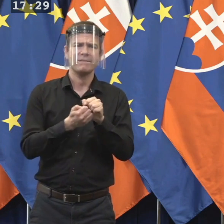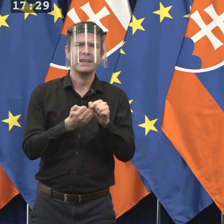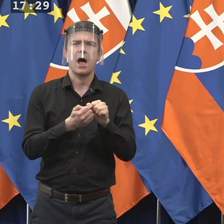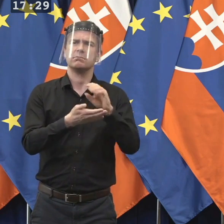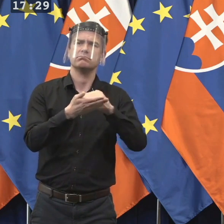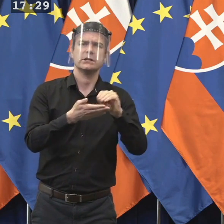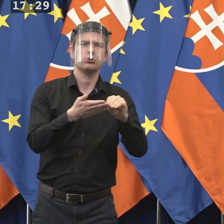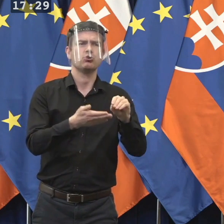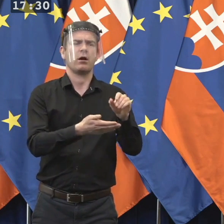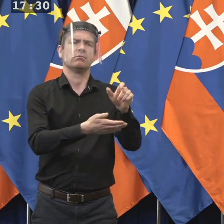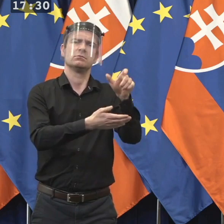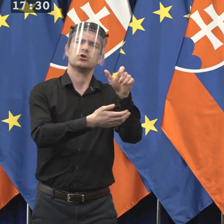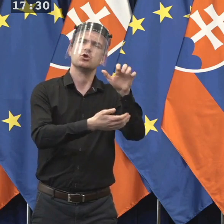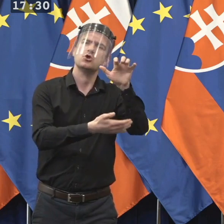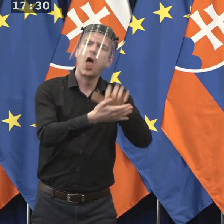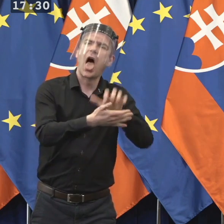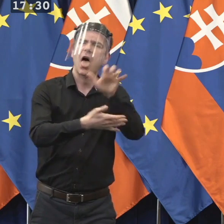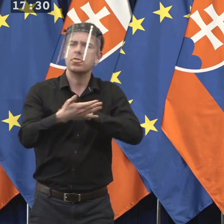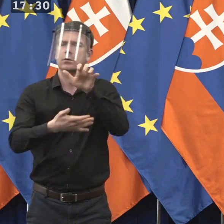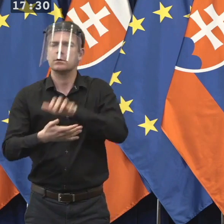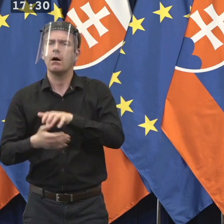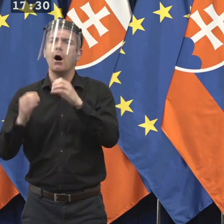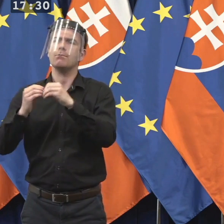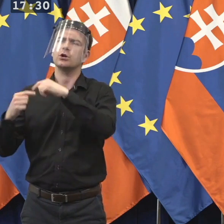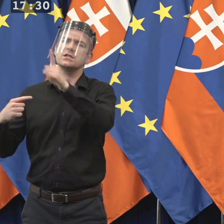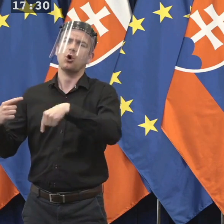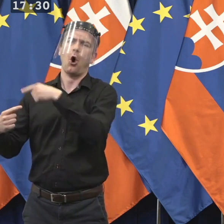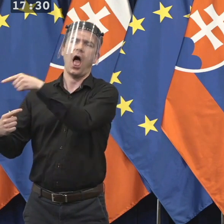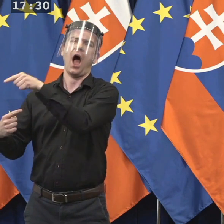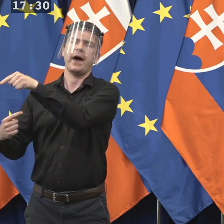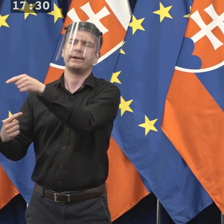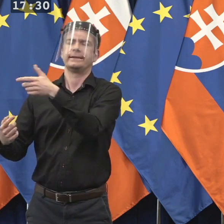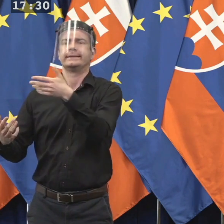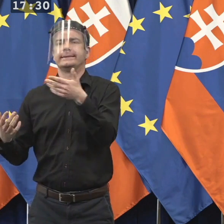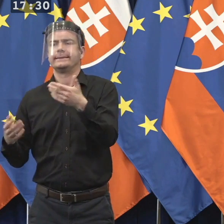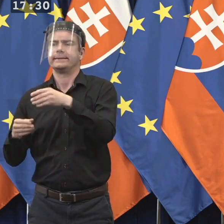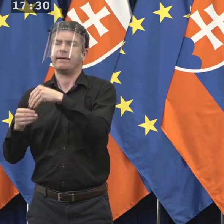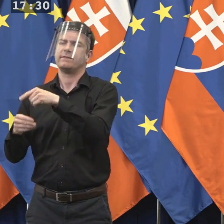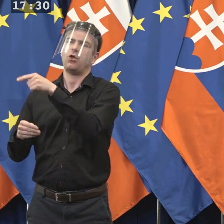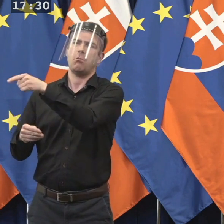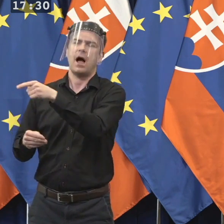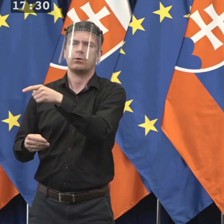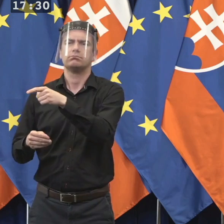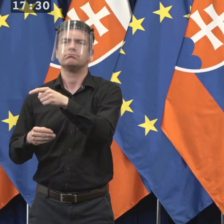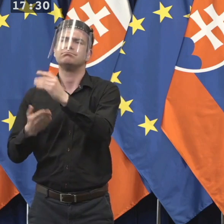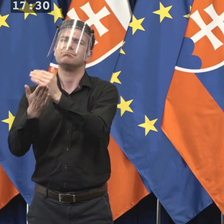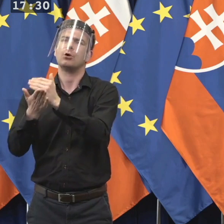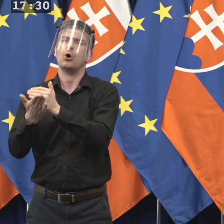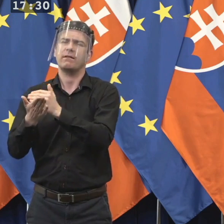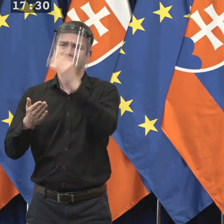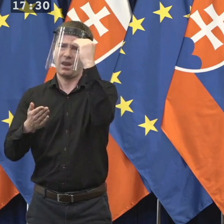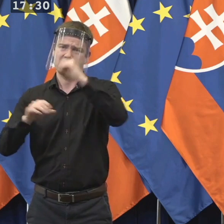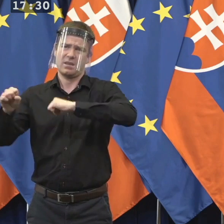že tuto Boris Kolár, Smerodina si robí z programového vyhlásenia vlády nejaký trhací kalendár, ešte oni